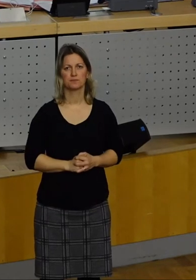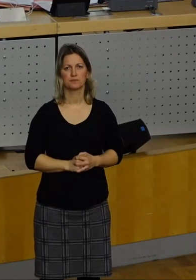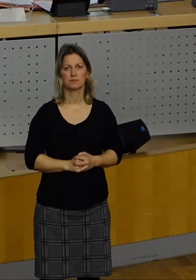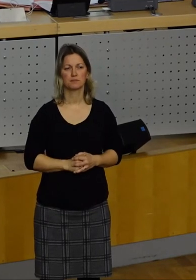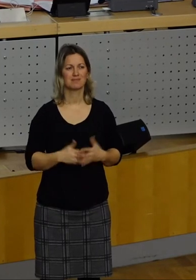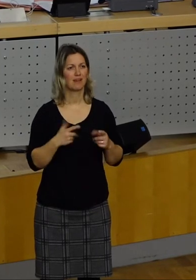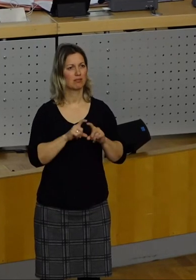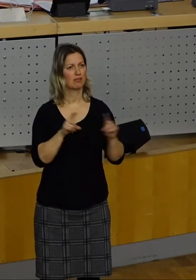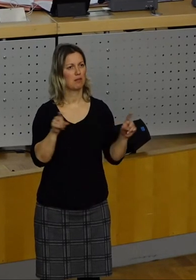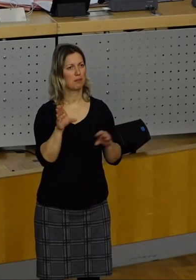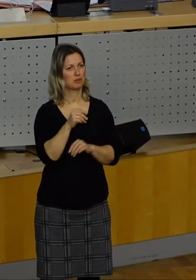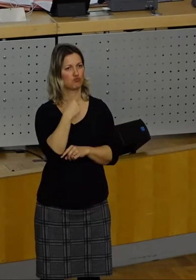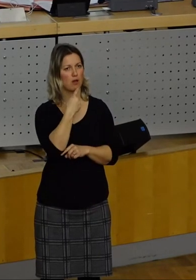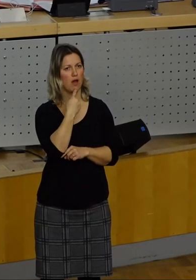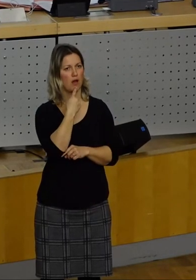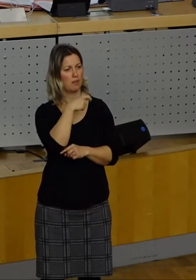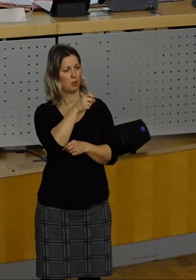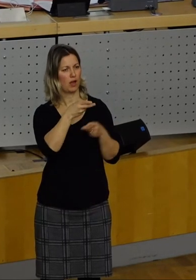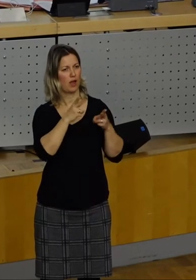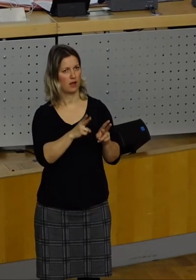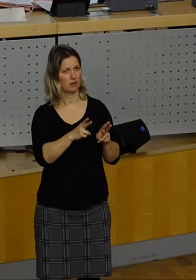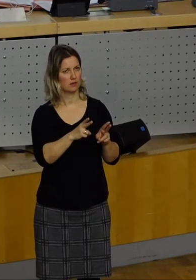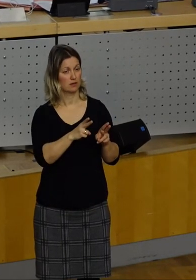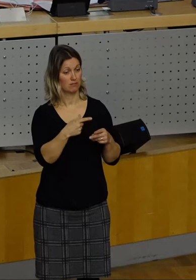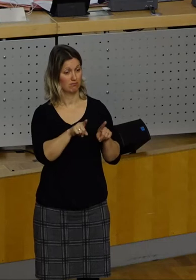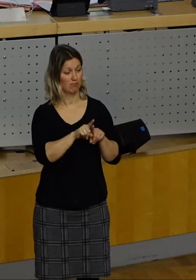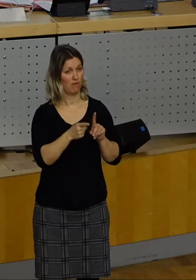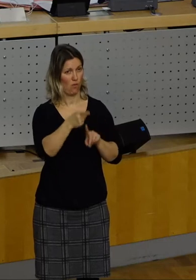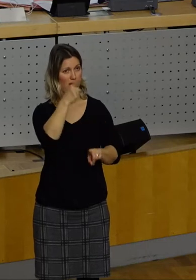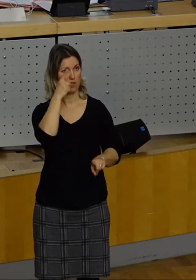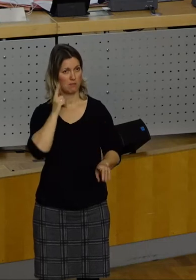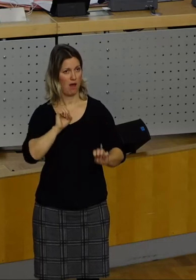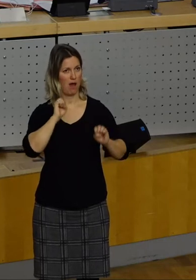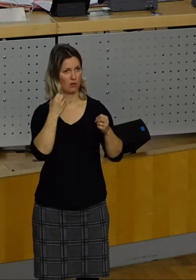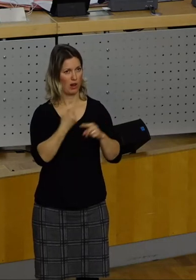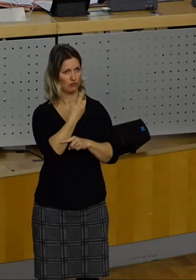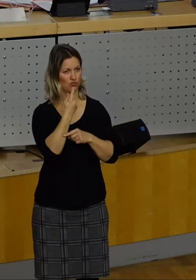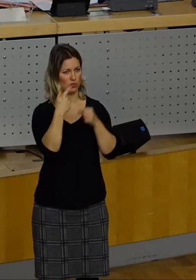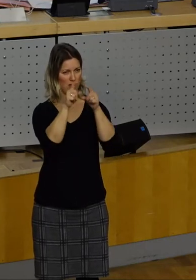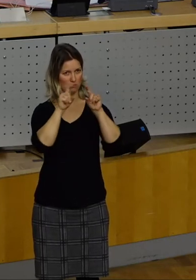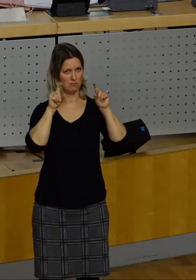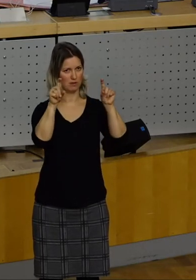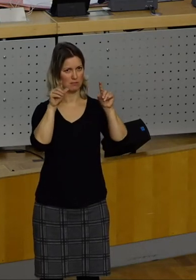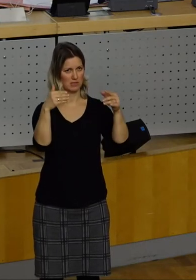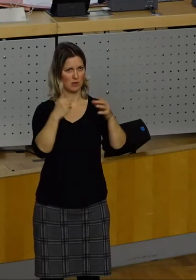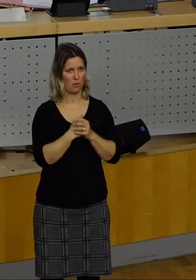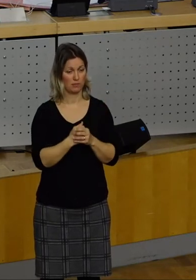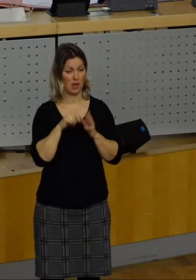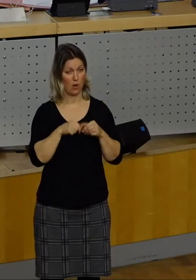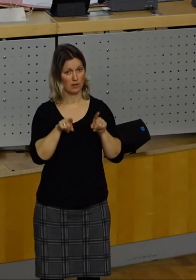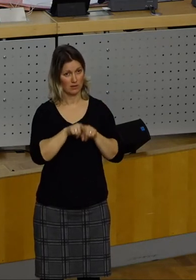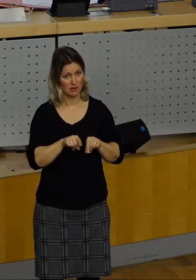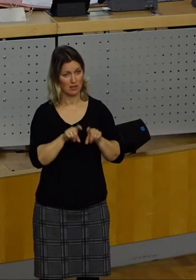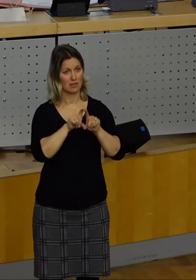Mitsprache ist ein Bürgerrecht, so war eine Aktuelle Stunde vor ziemlich genau einem Jahr überschrieben. Dass wir heute wieder über Bürgerfreundlichkeit